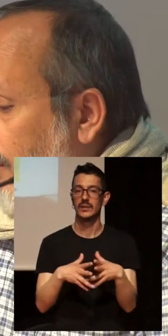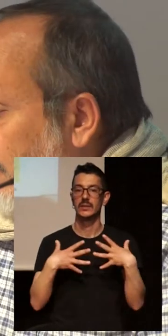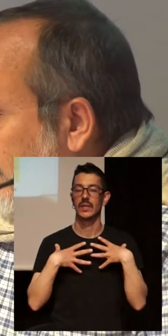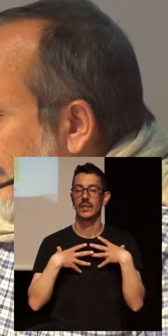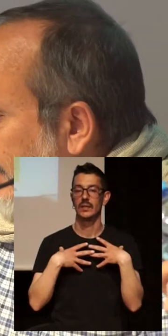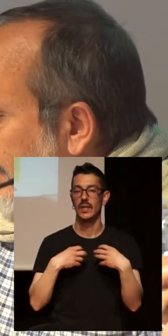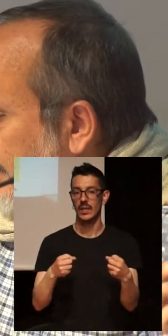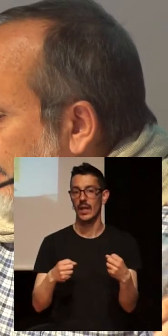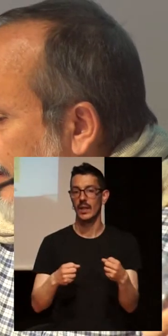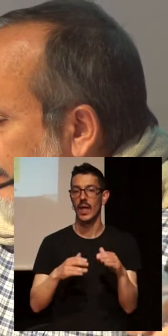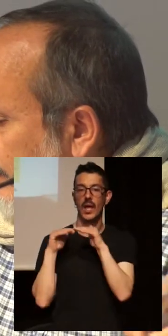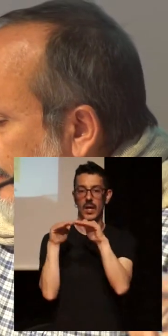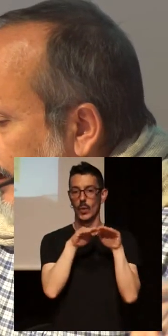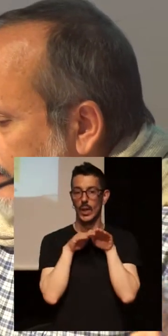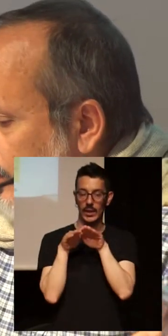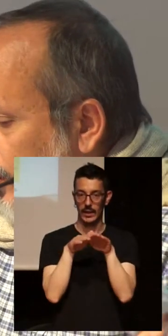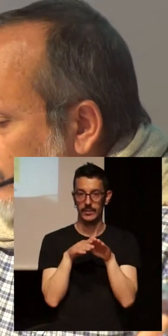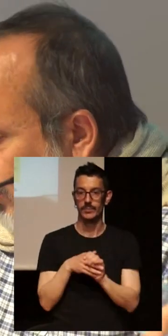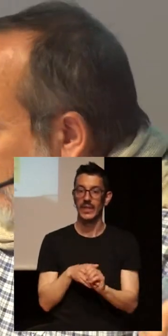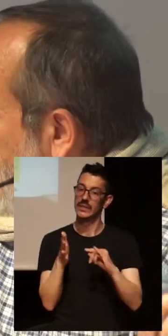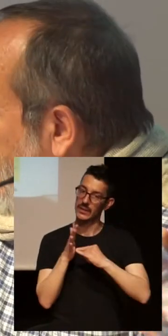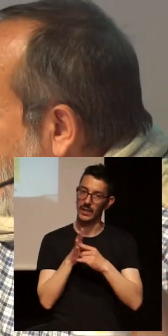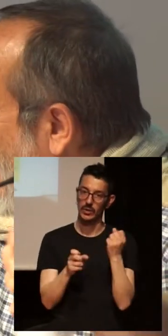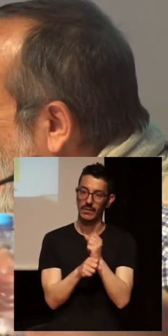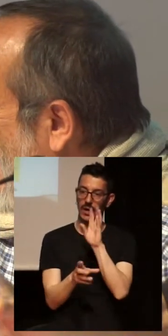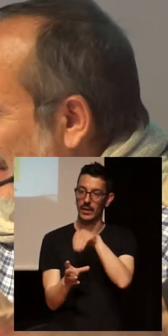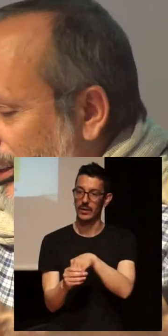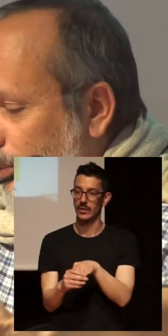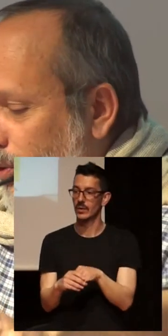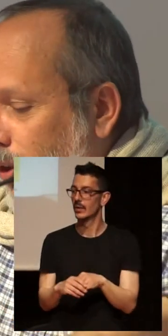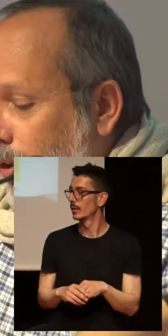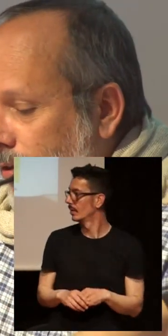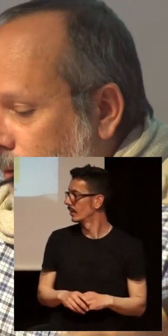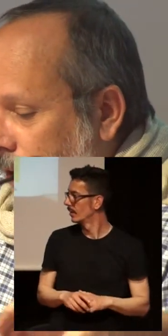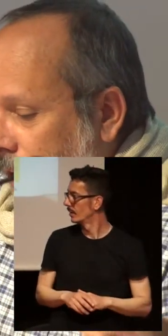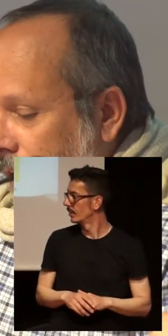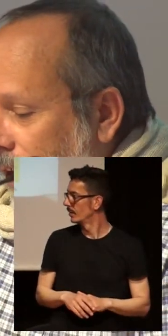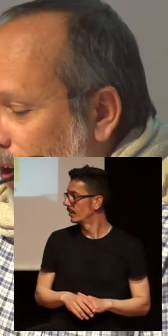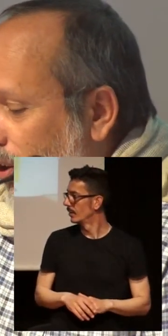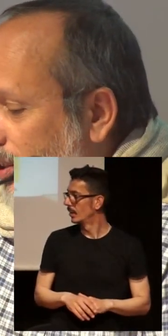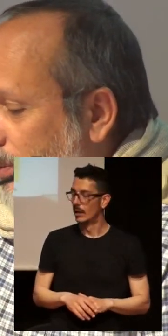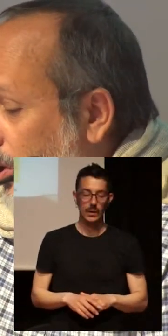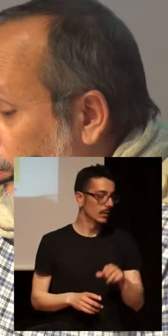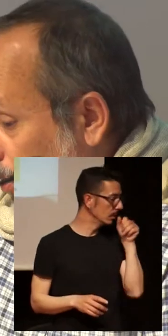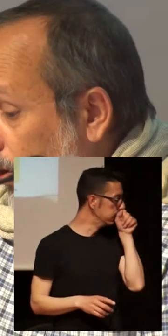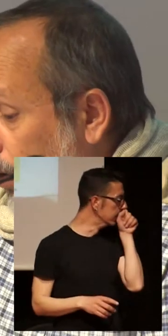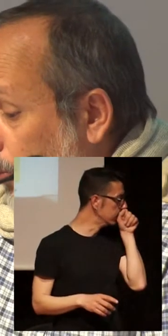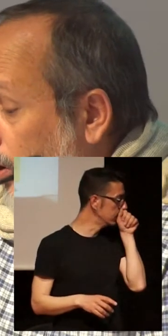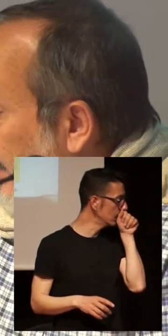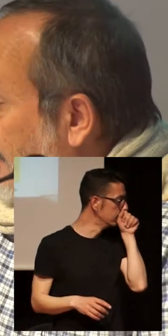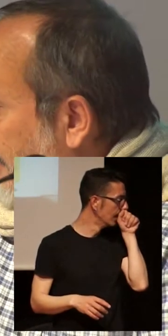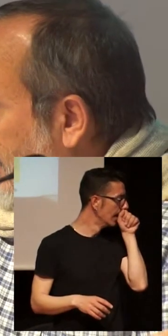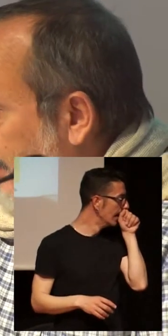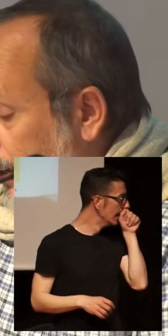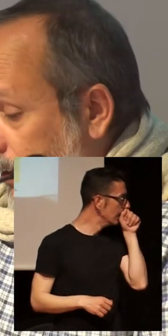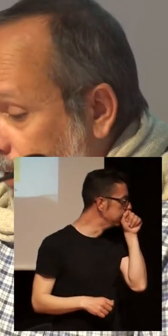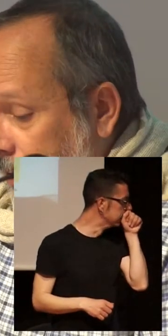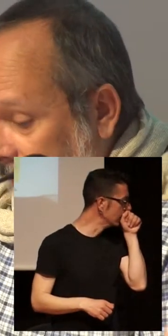vamos, también ha sido de todo en este mundo. Nos conocimos como activistas de